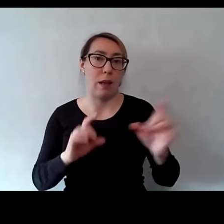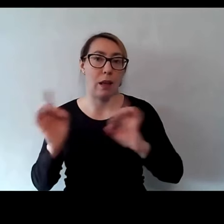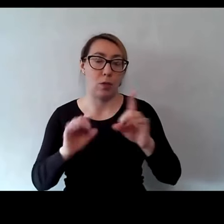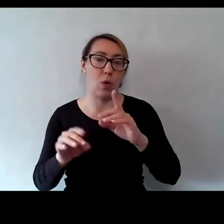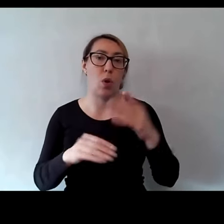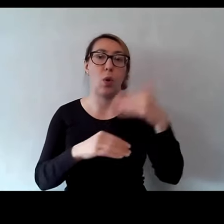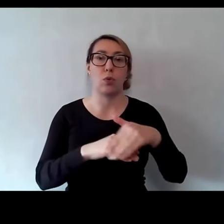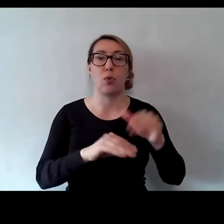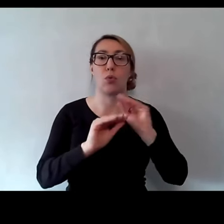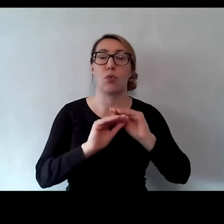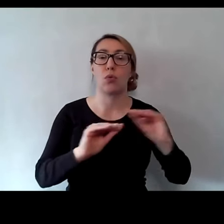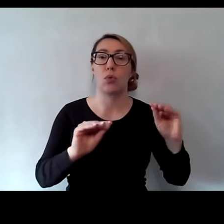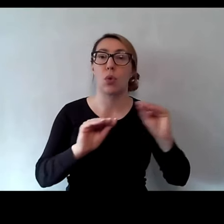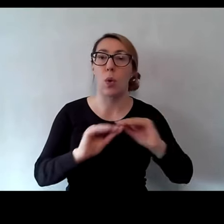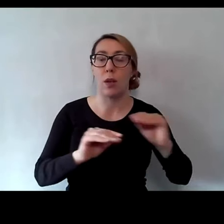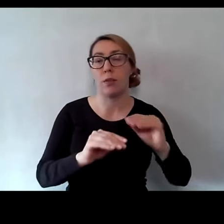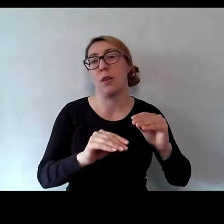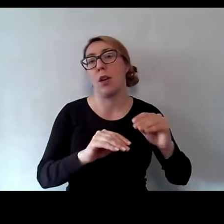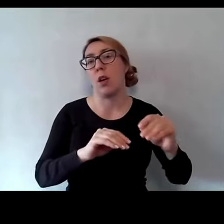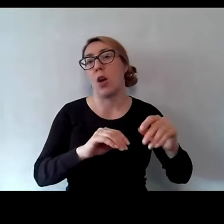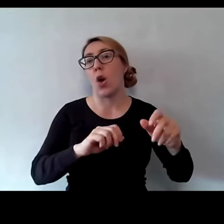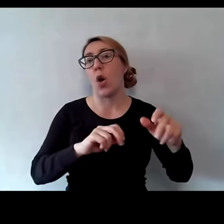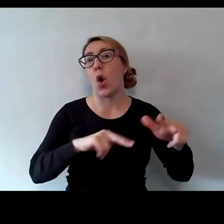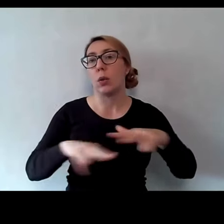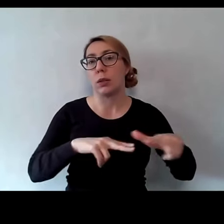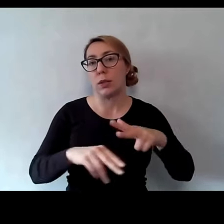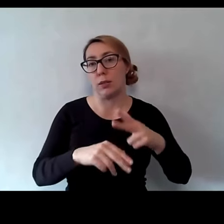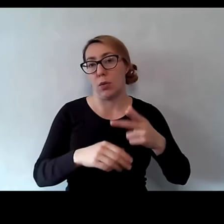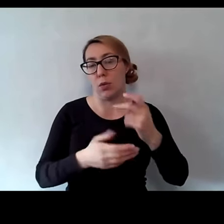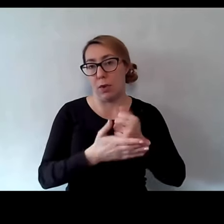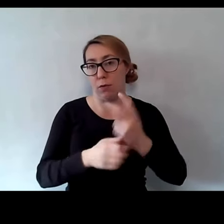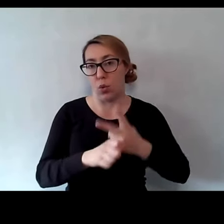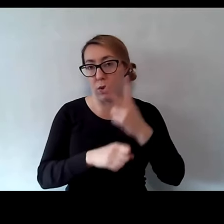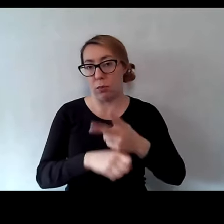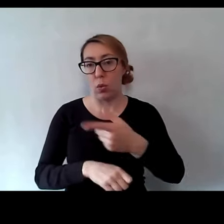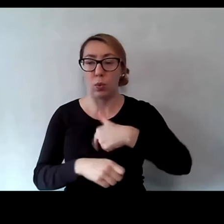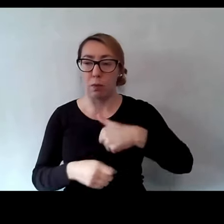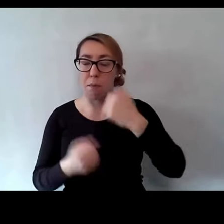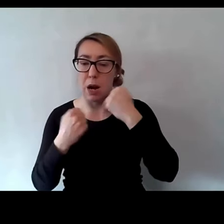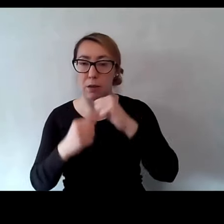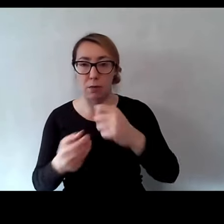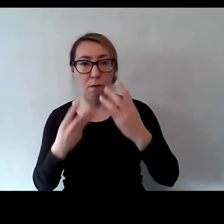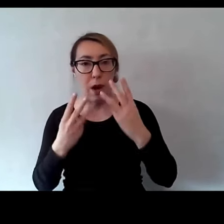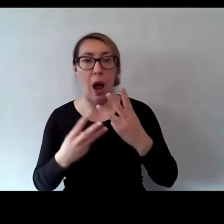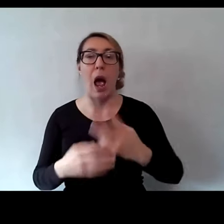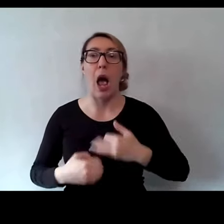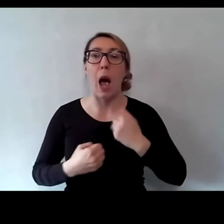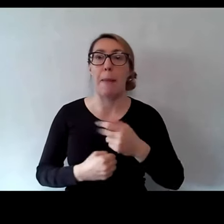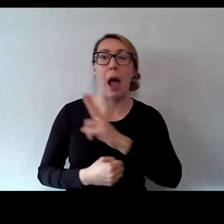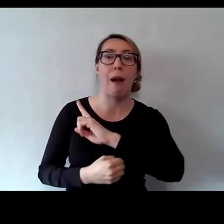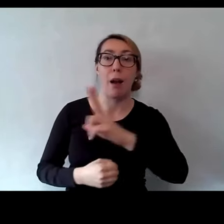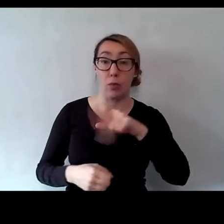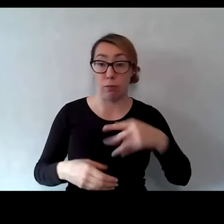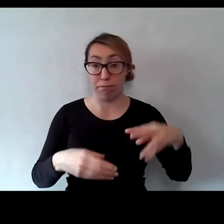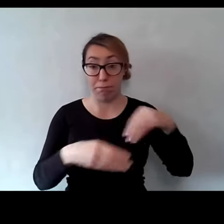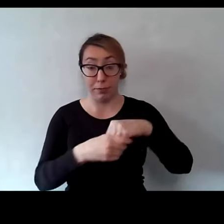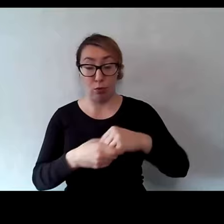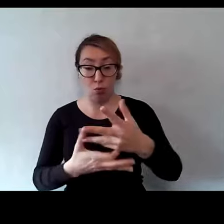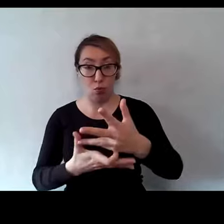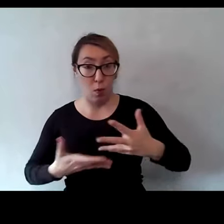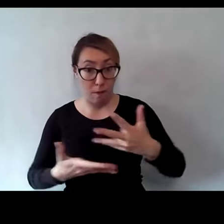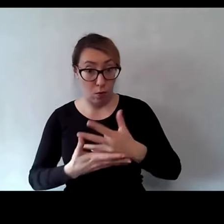szkolenia z zakresu koordynatora do spraw dostępności. Jest to dla nas bardzo ważne, żeby osoby, które są zrzeszone w naszym